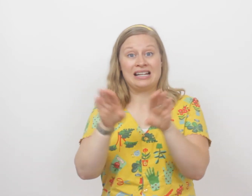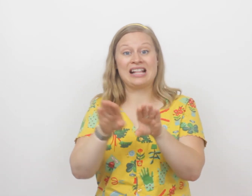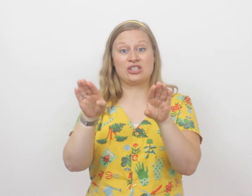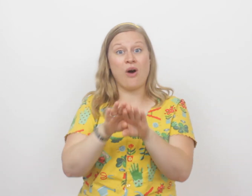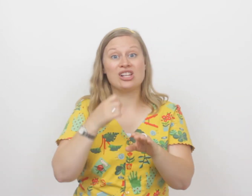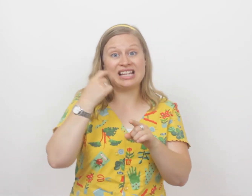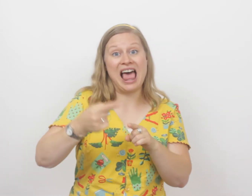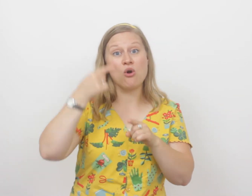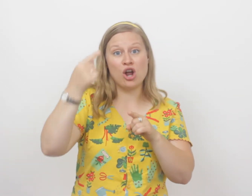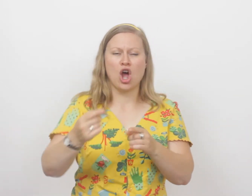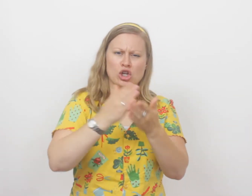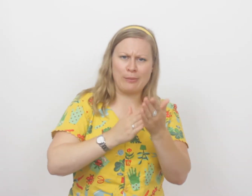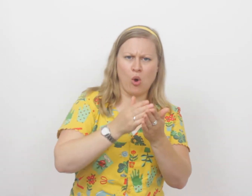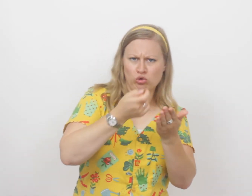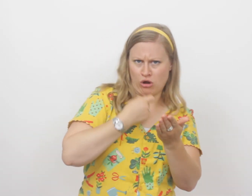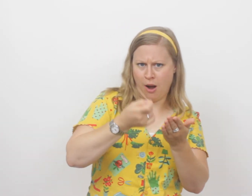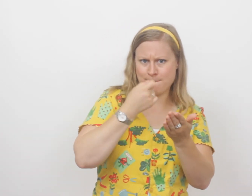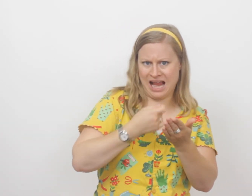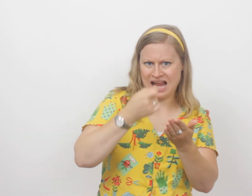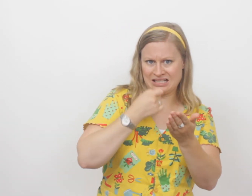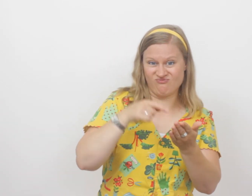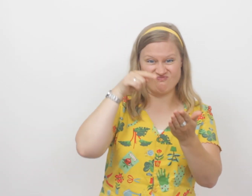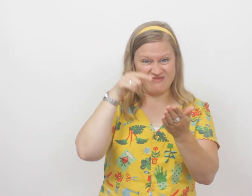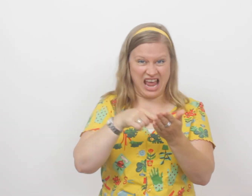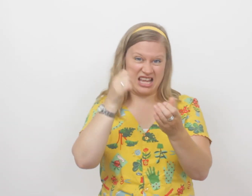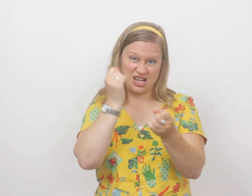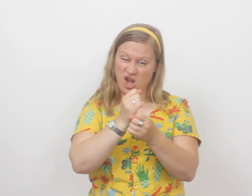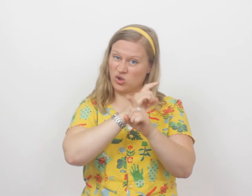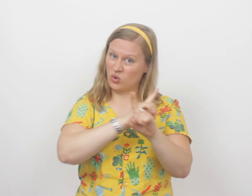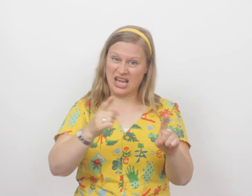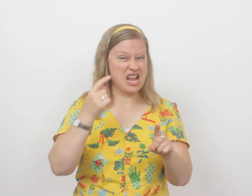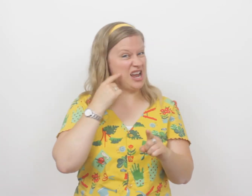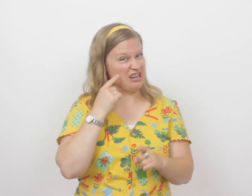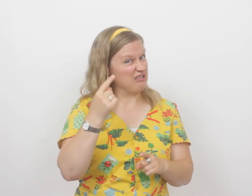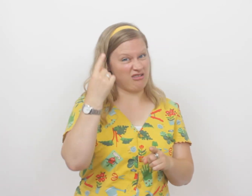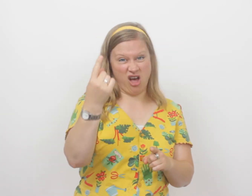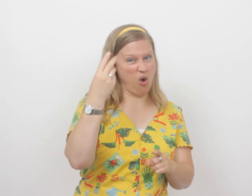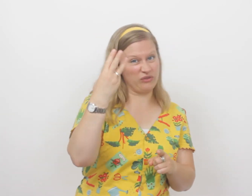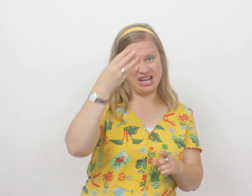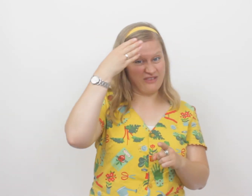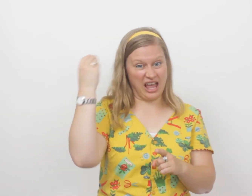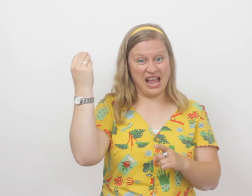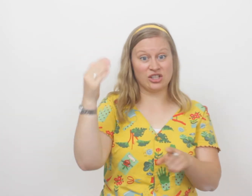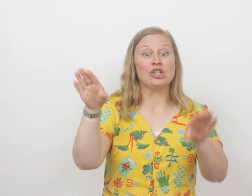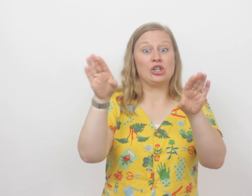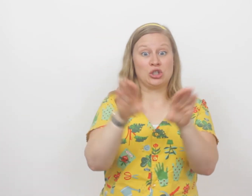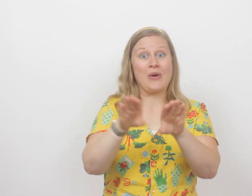Net zoals je elke dag je boterham mee eet, en je dat toch zeker niet de dag of niet vergeet. Zo